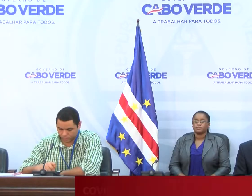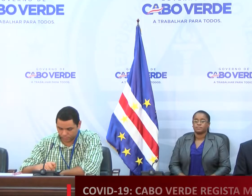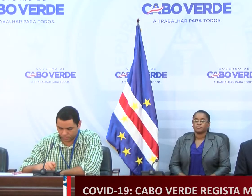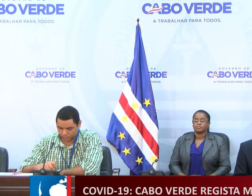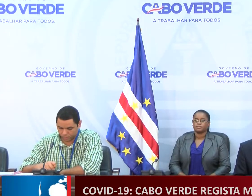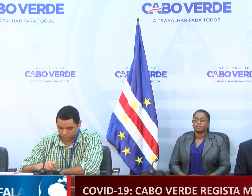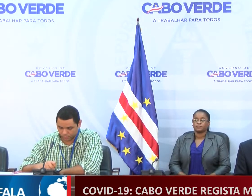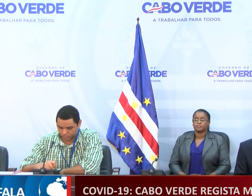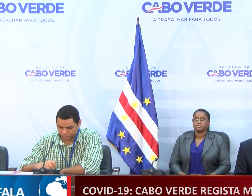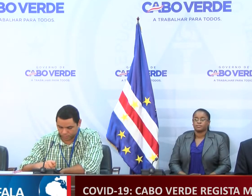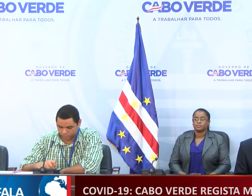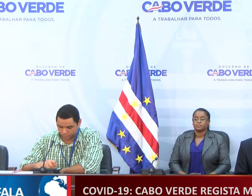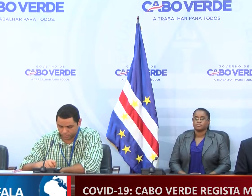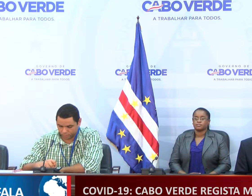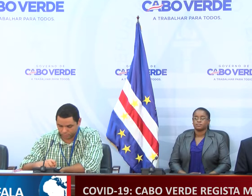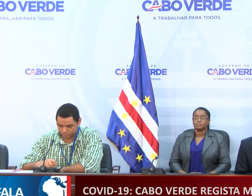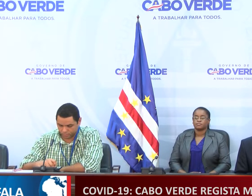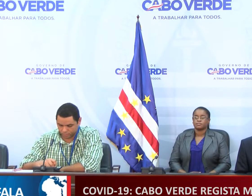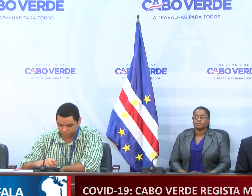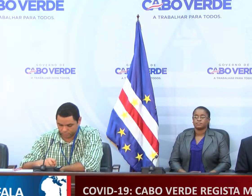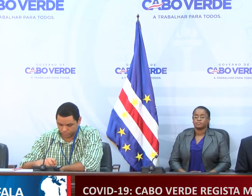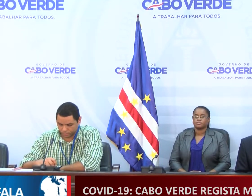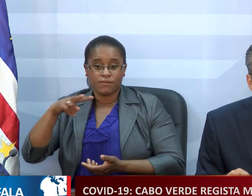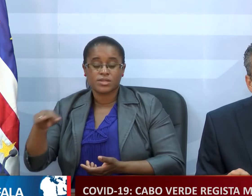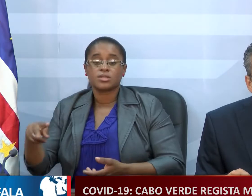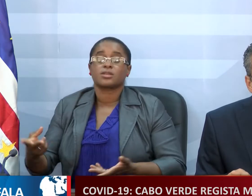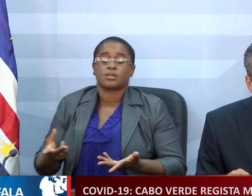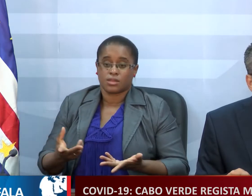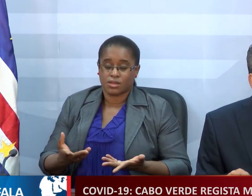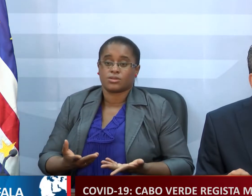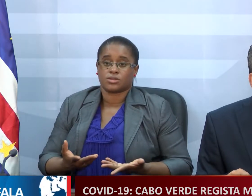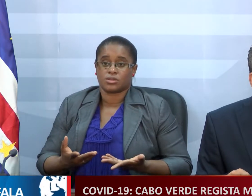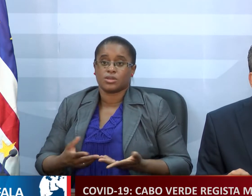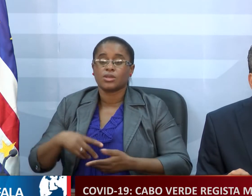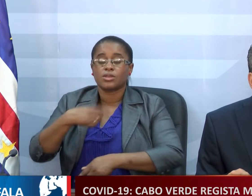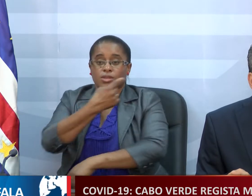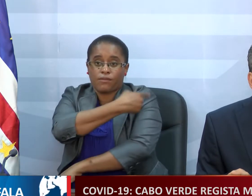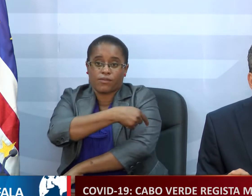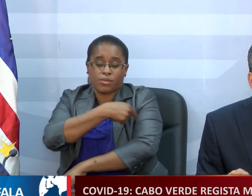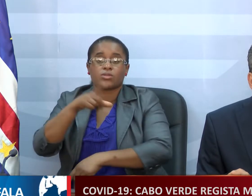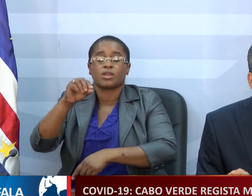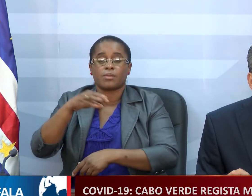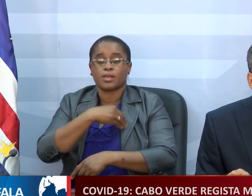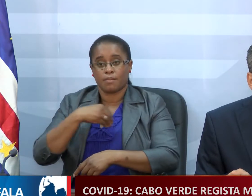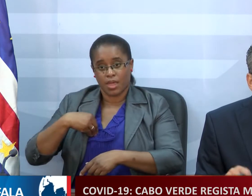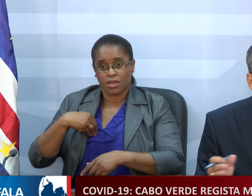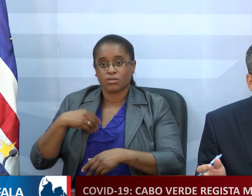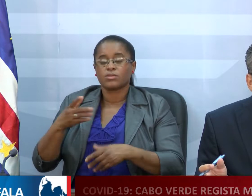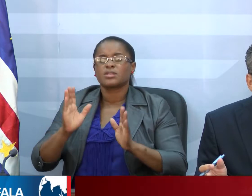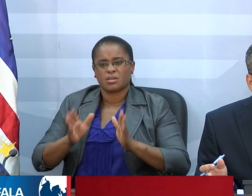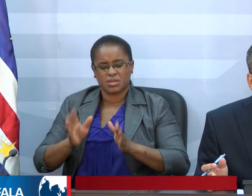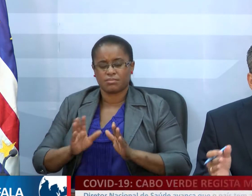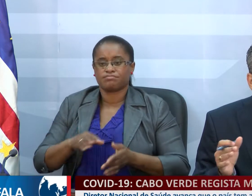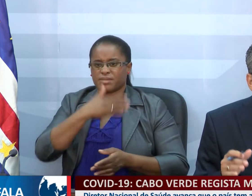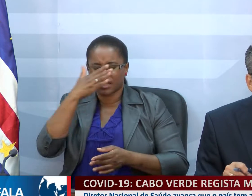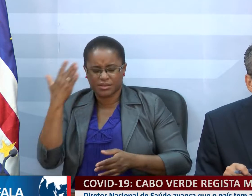O Ministério da Saúde e da Segurança Social informa que no processo de investigação epidemiológica dos casos confirmados da